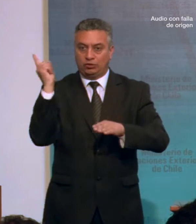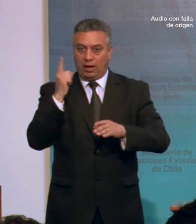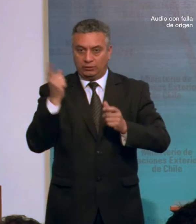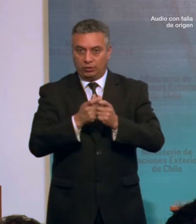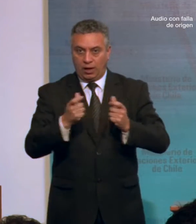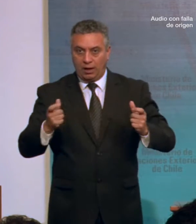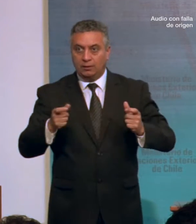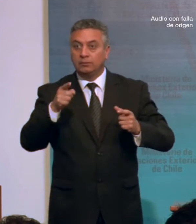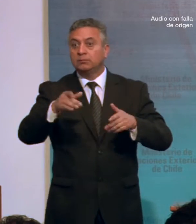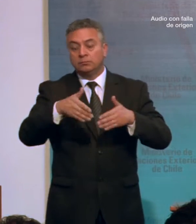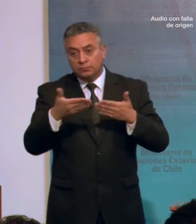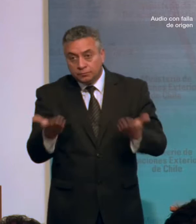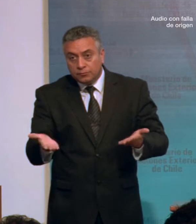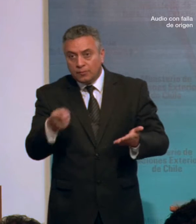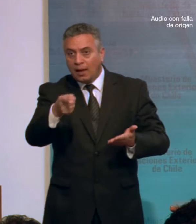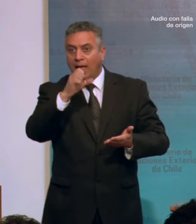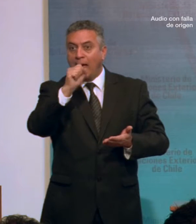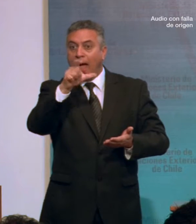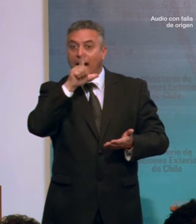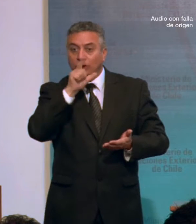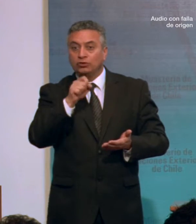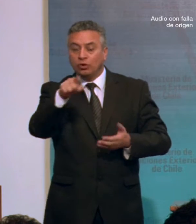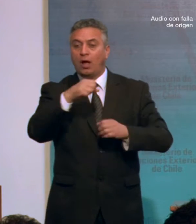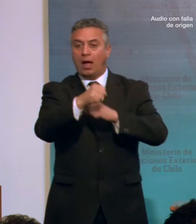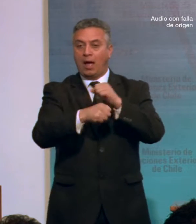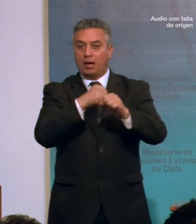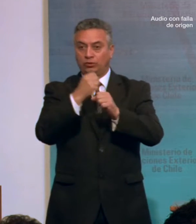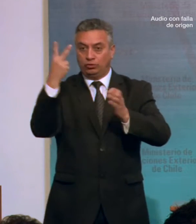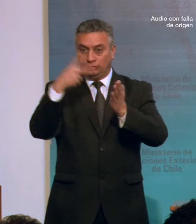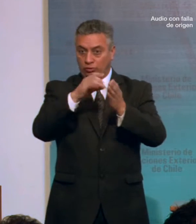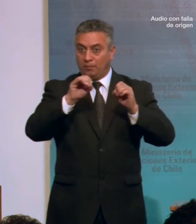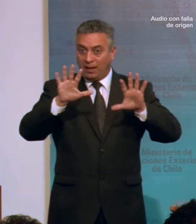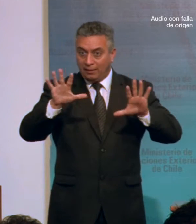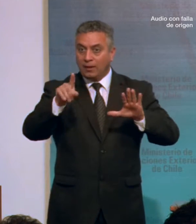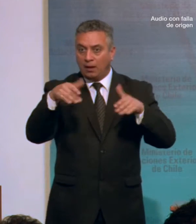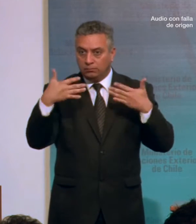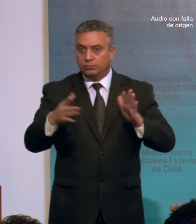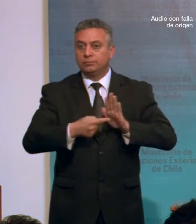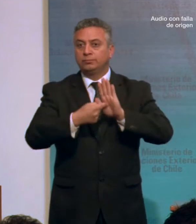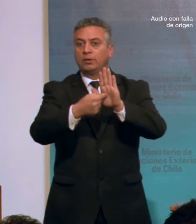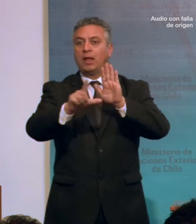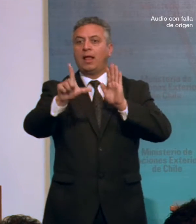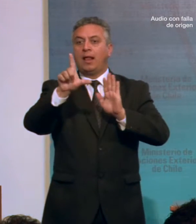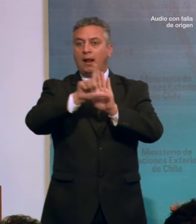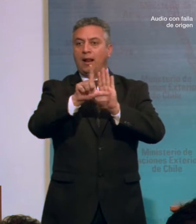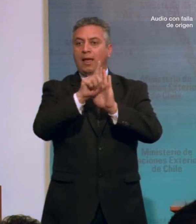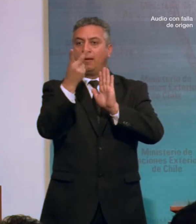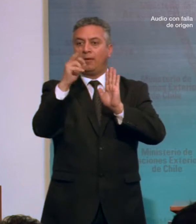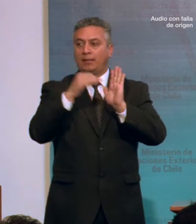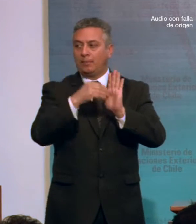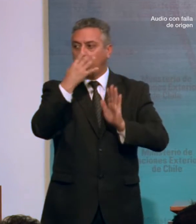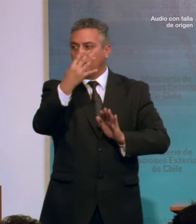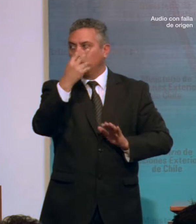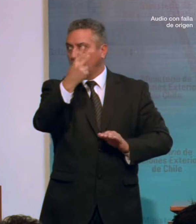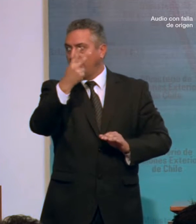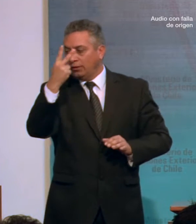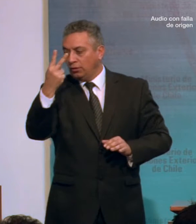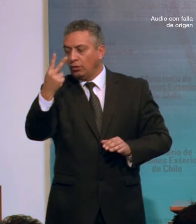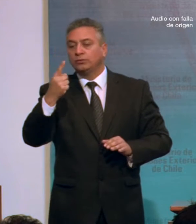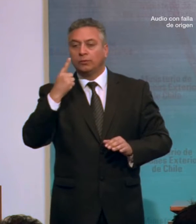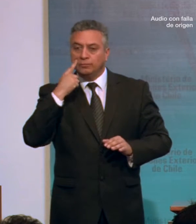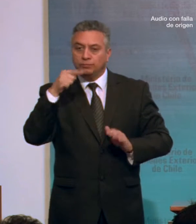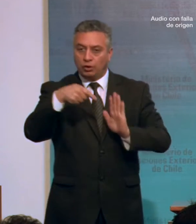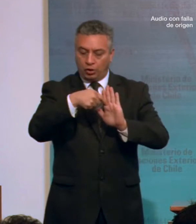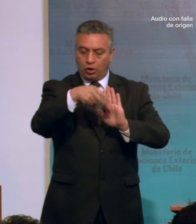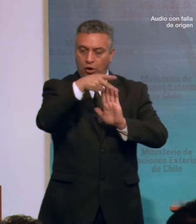Como consecuencia de este acto jurídico, el año 2010 se promulga la Ley Número 20.422, que establece